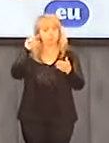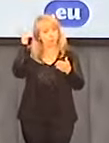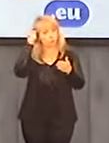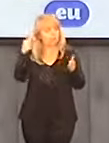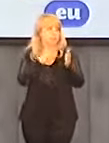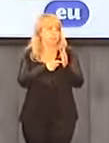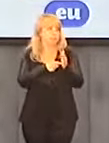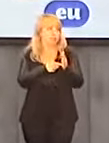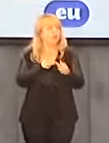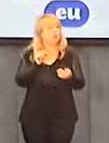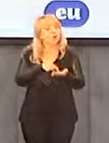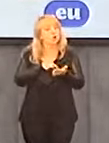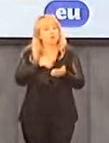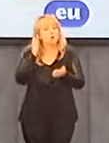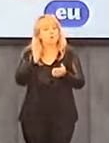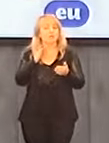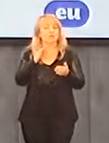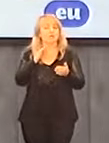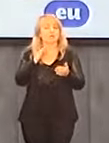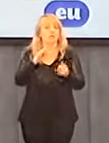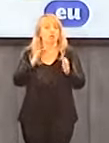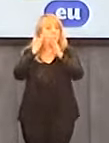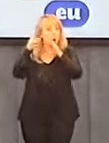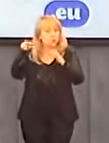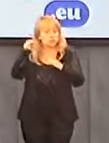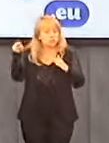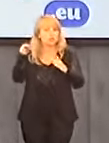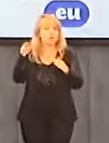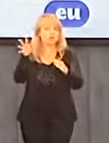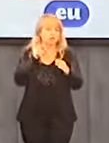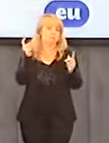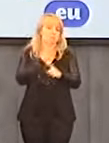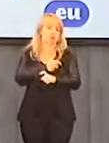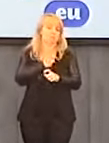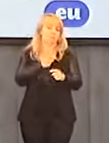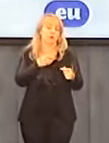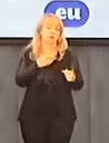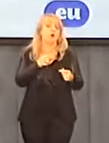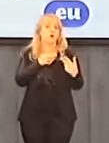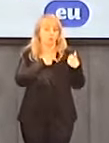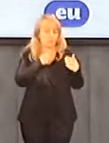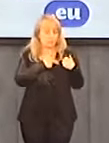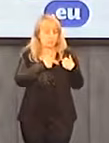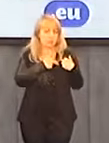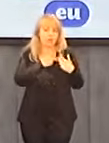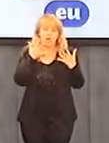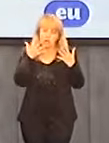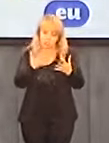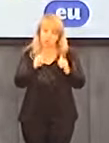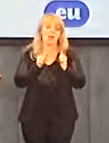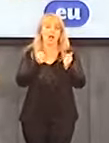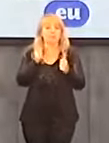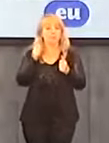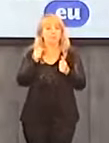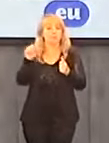Będzie to kościelno-państwowa komisja. Kościelno-państwowa, tak. Ale żeby inicjatorami powstania tej komisji był właśnie Kościół, a